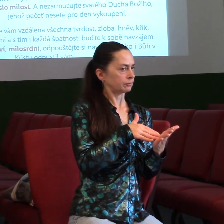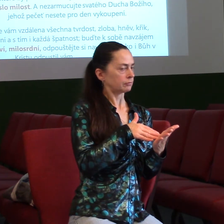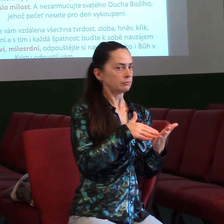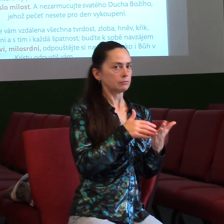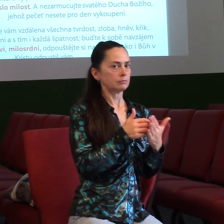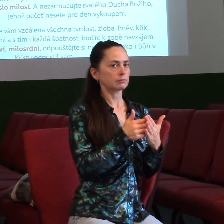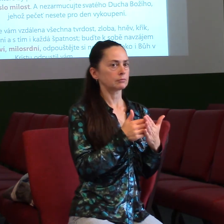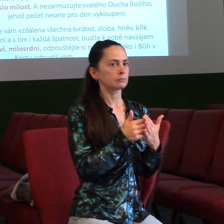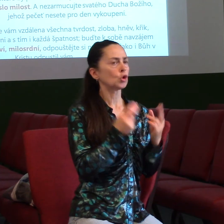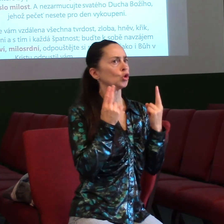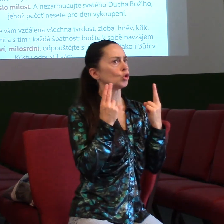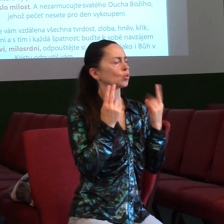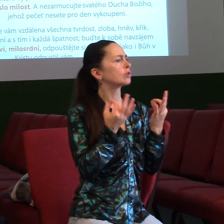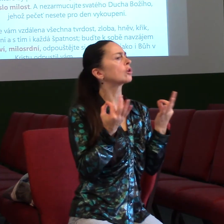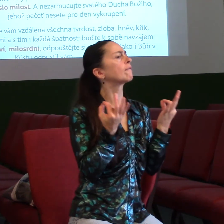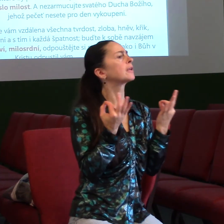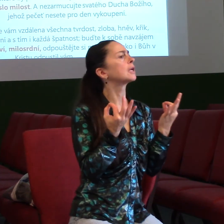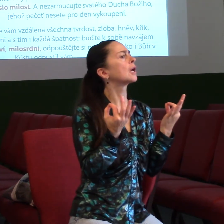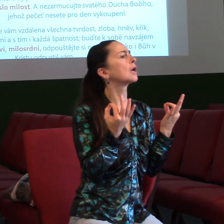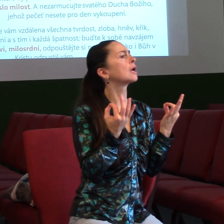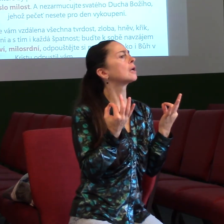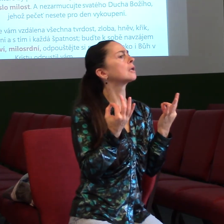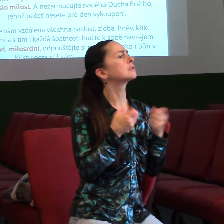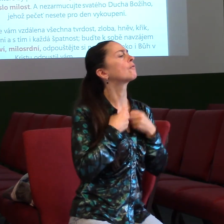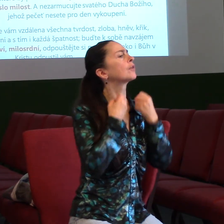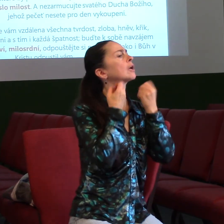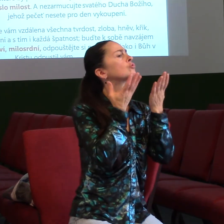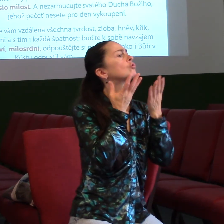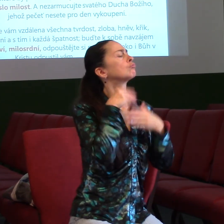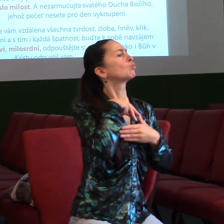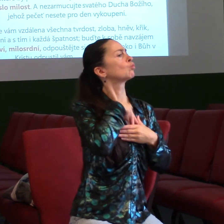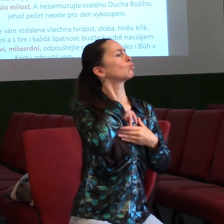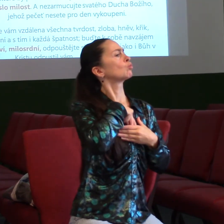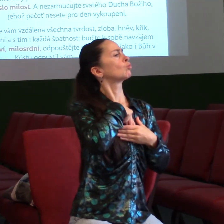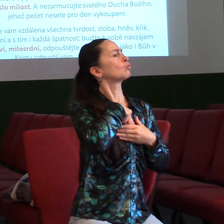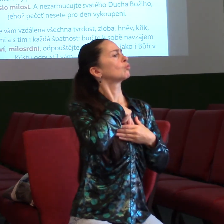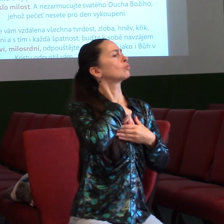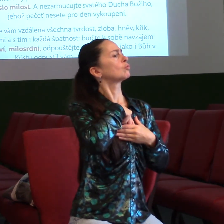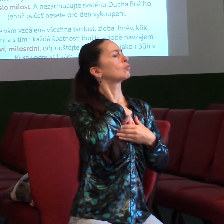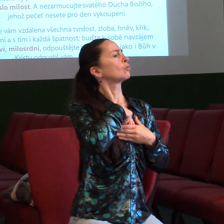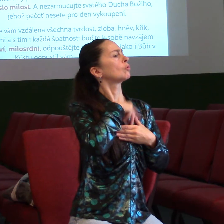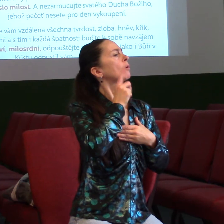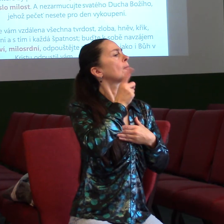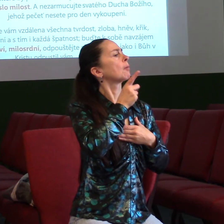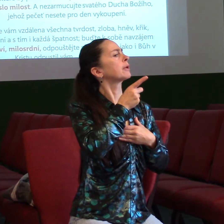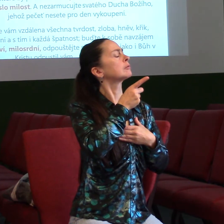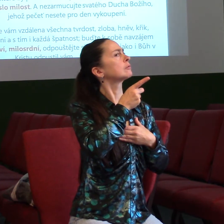jedna důležitá věc, která vyjadřuje náš postoj, který v tom všem bychom měli mít. Je tam